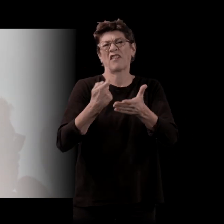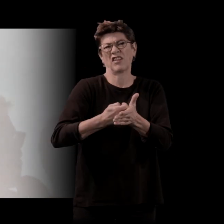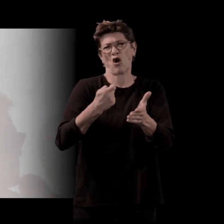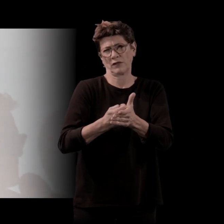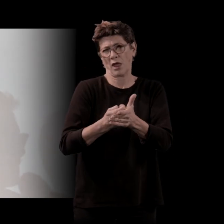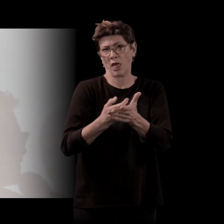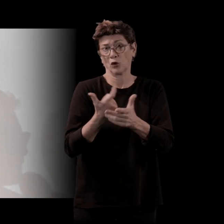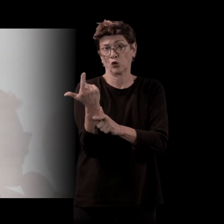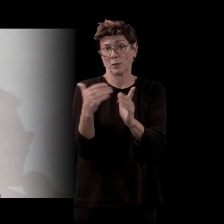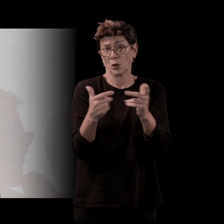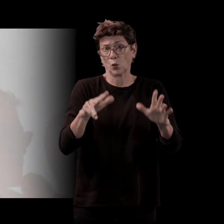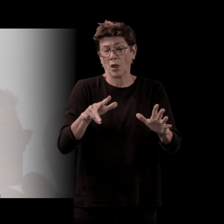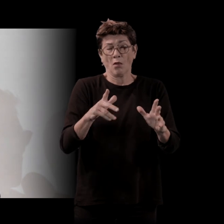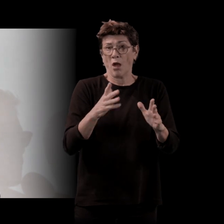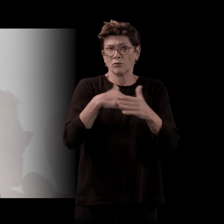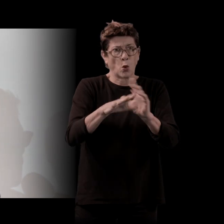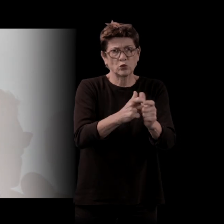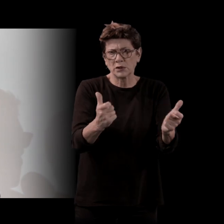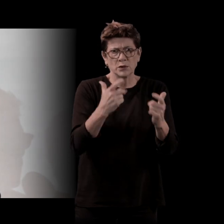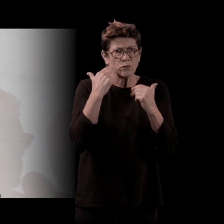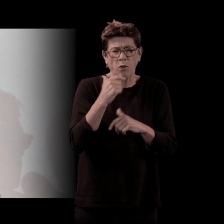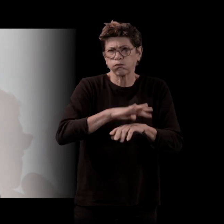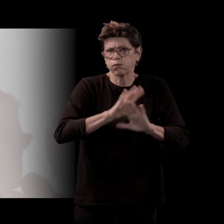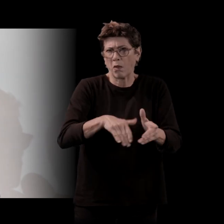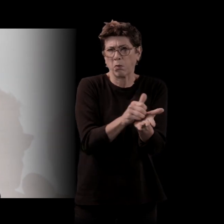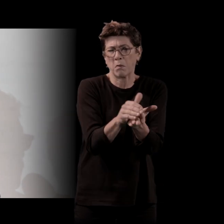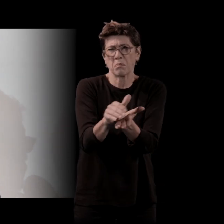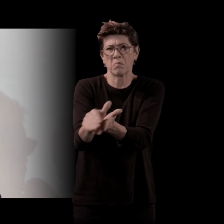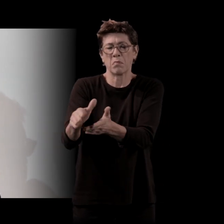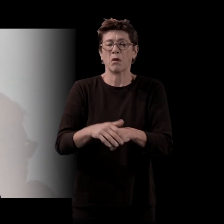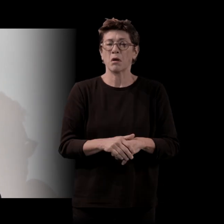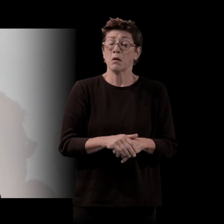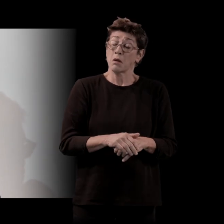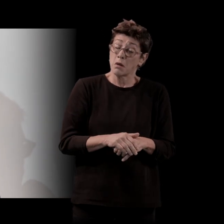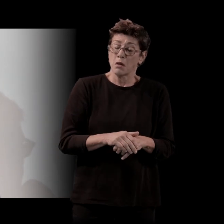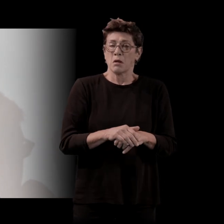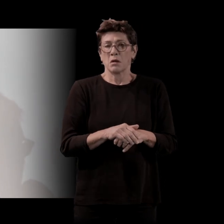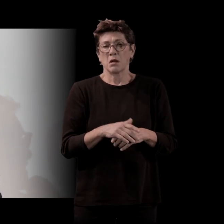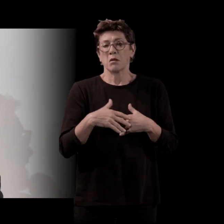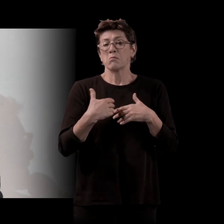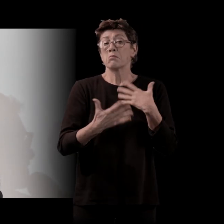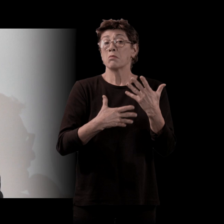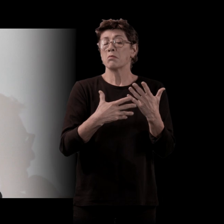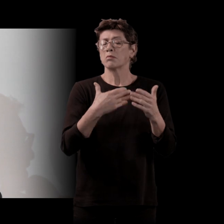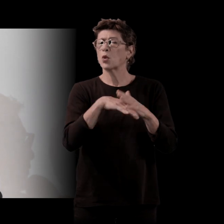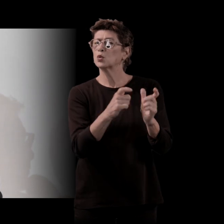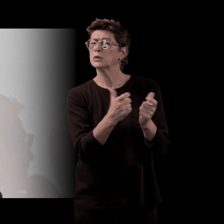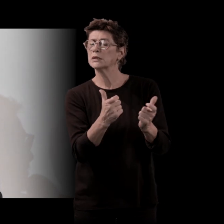des usines. Et puis, finalement, dans ces usines, je me suis trouvé très à l'aise. Parce que